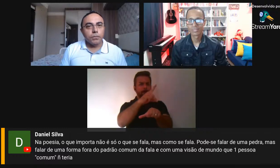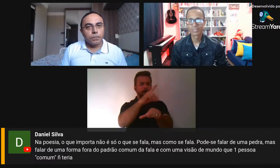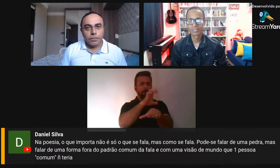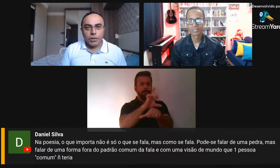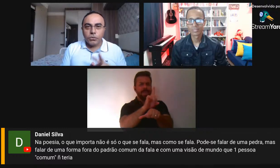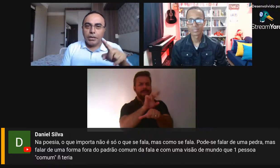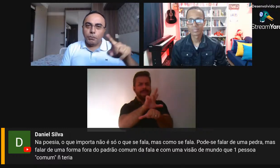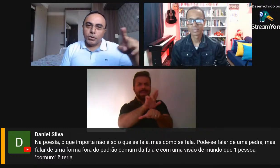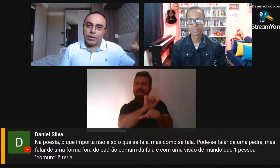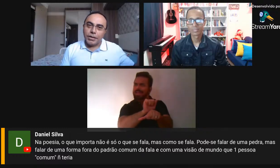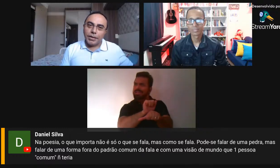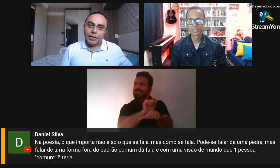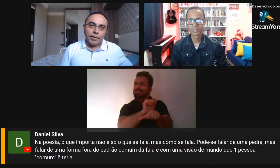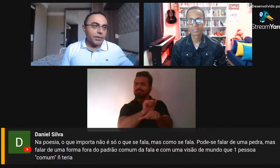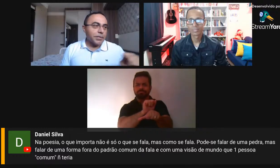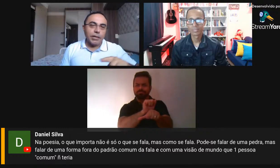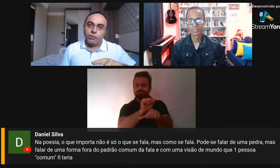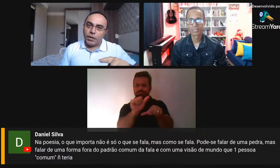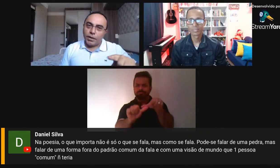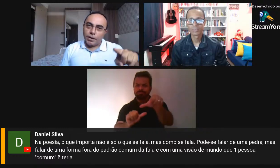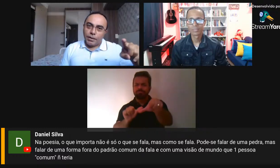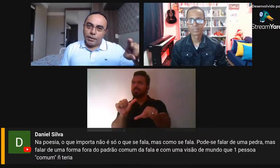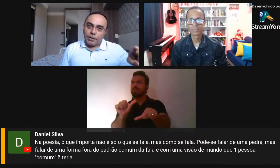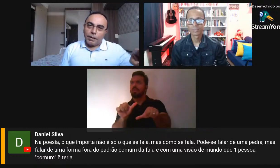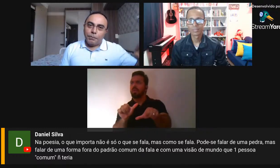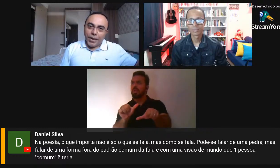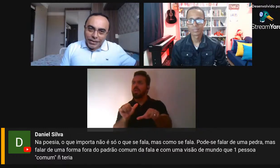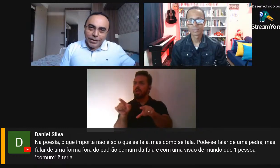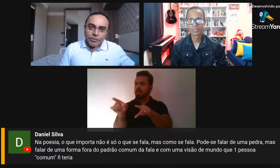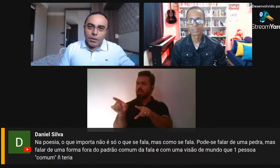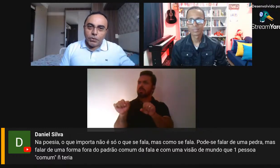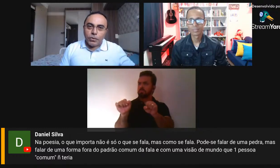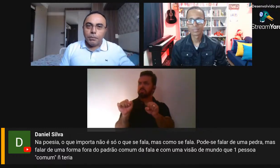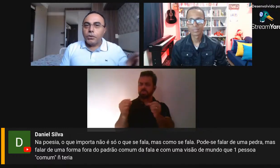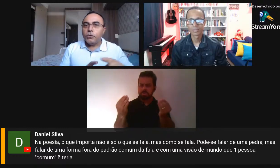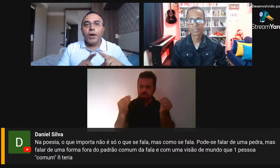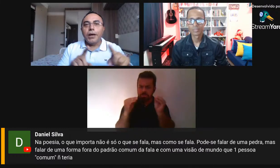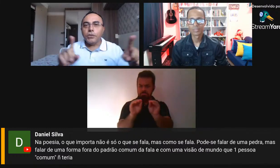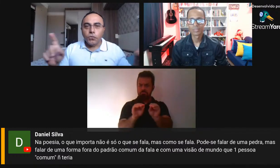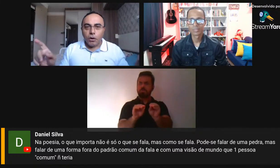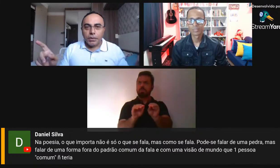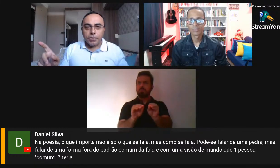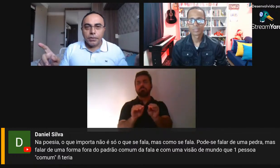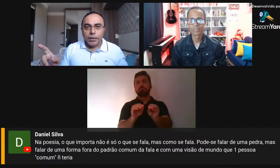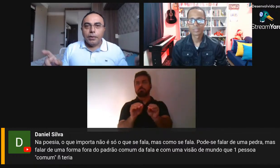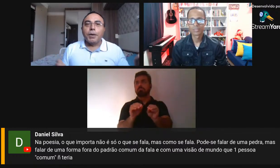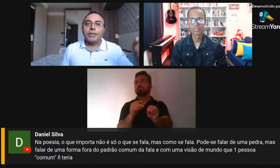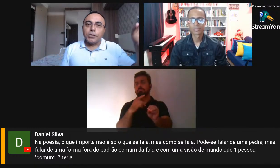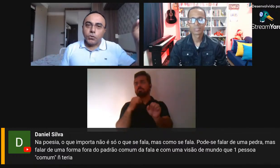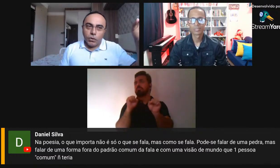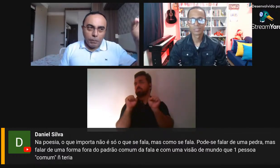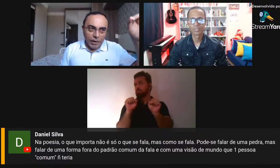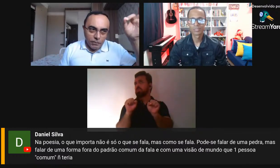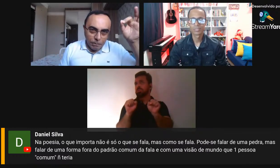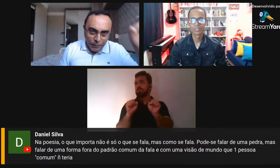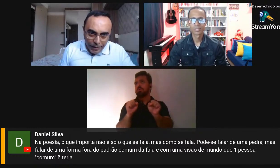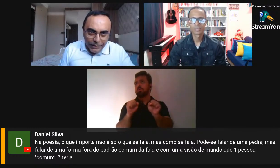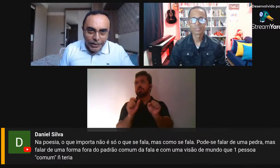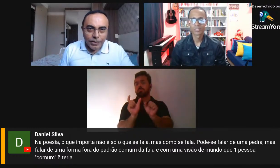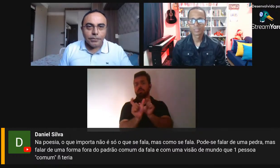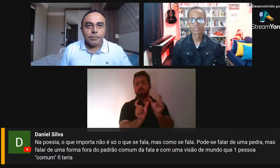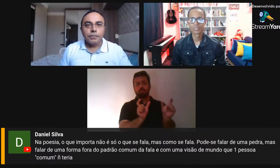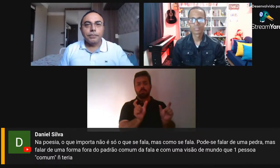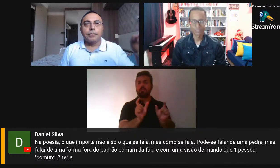caminho. Então, se ele poderia escrever a pedra no meio do caminho de várias formas, mas ele escolheu a palavra